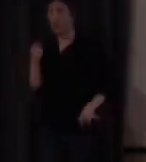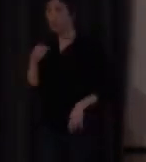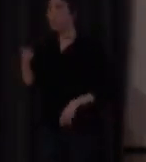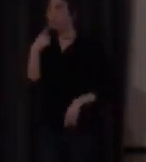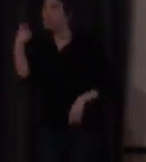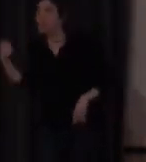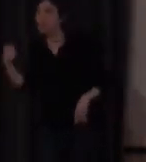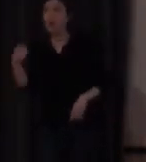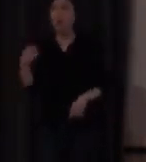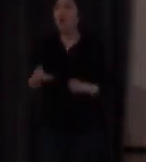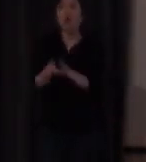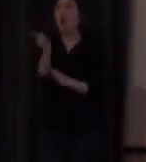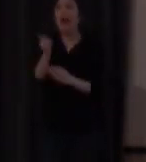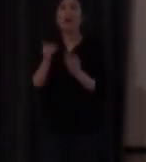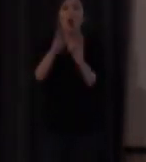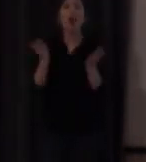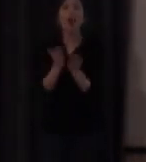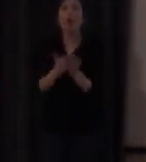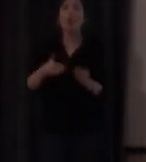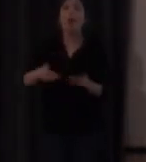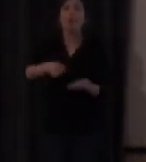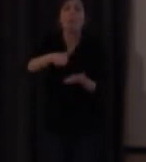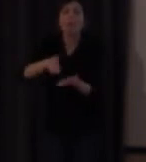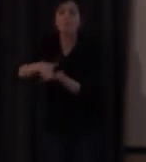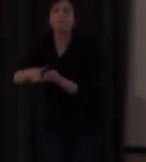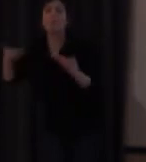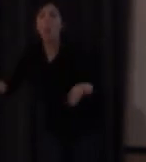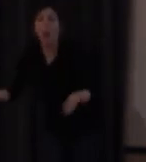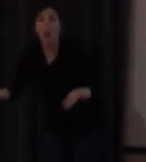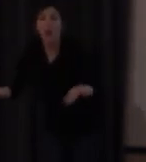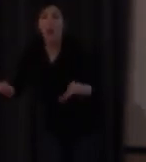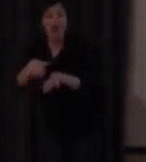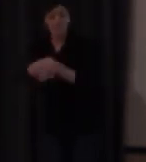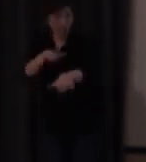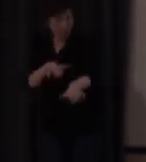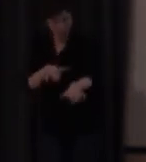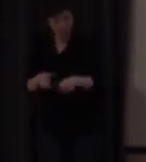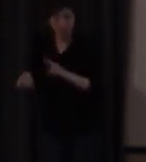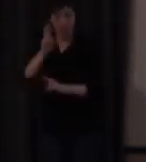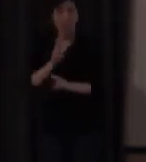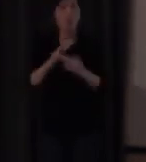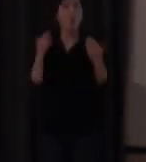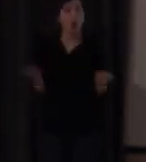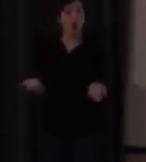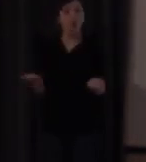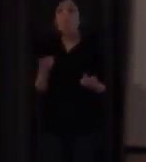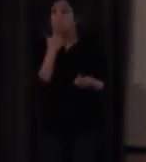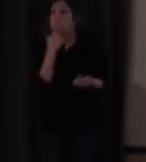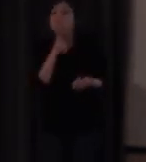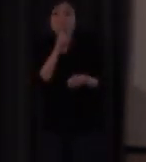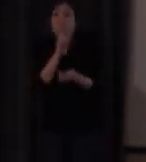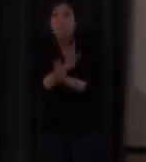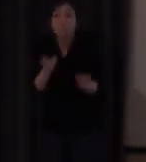cuándo no va Pepita al colegio? La respuesta que obtengo por defecto es no lo dice,